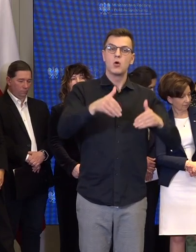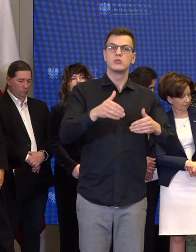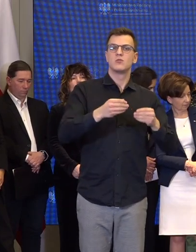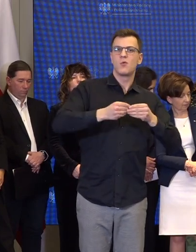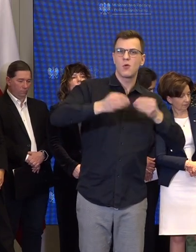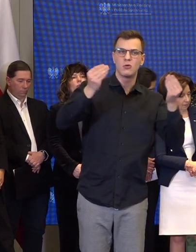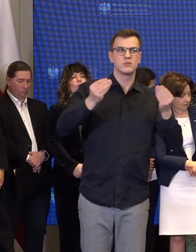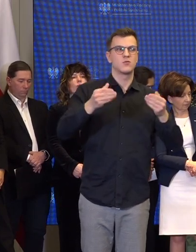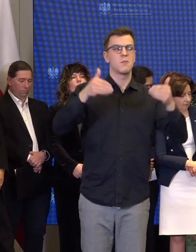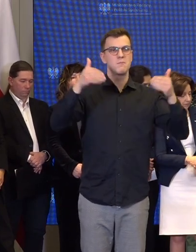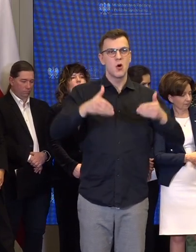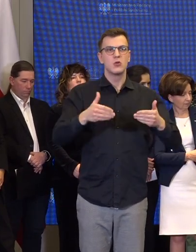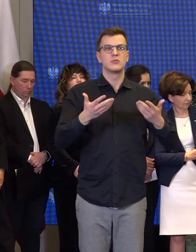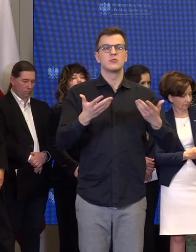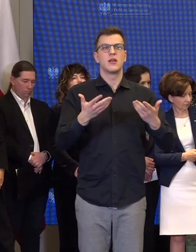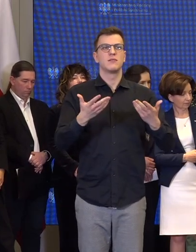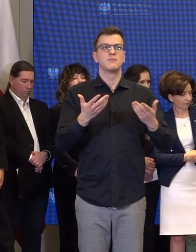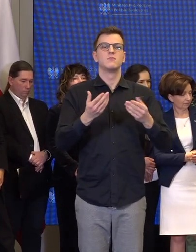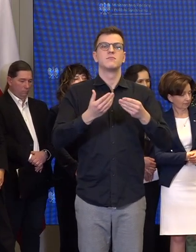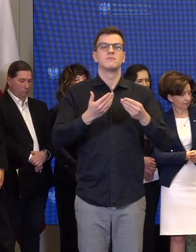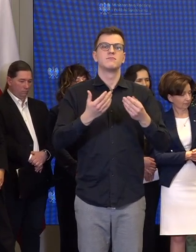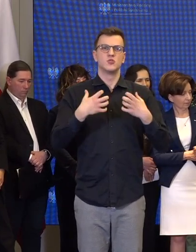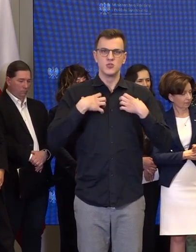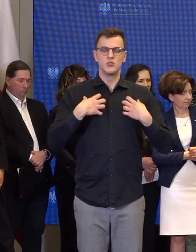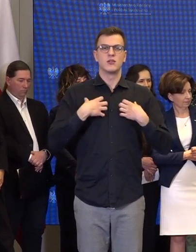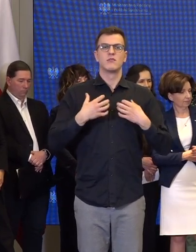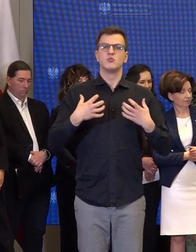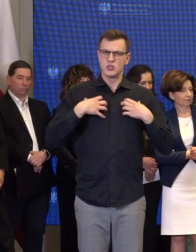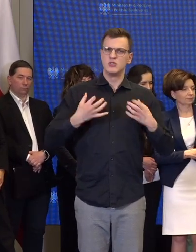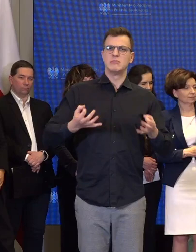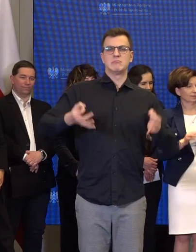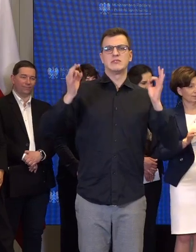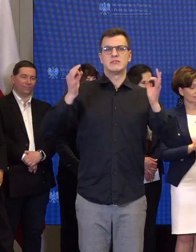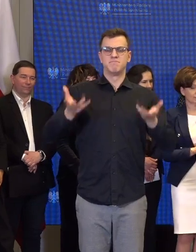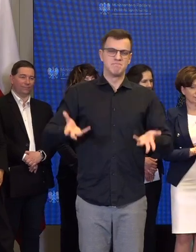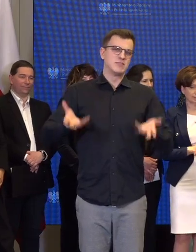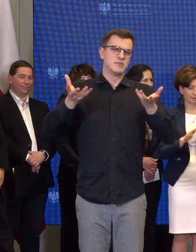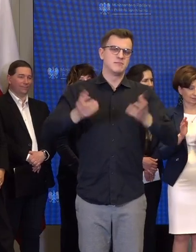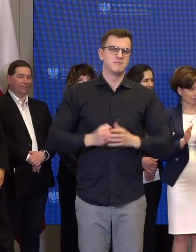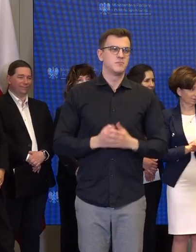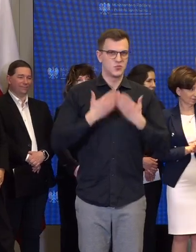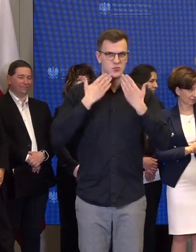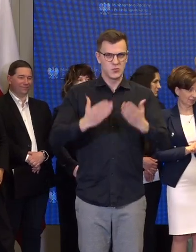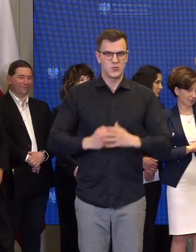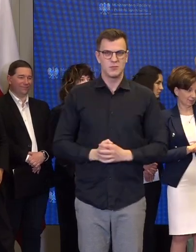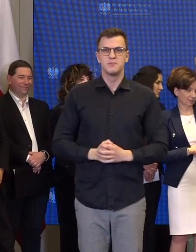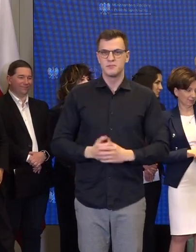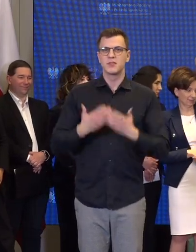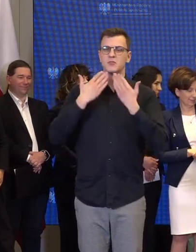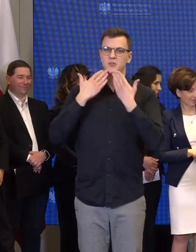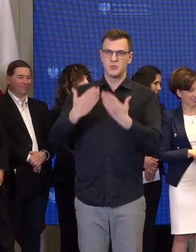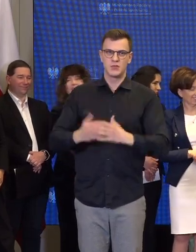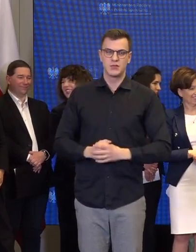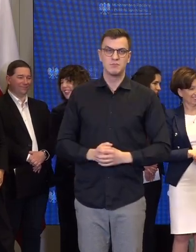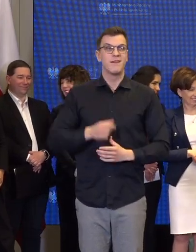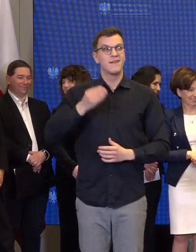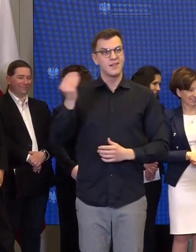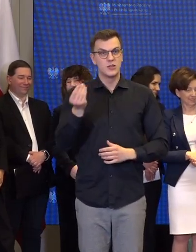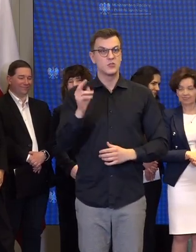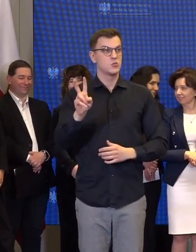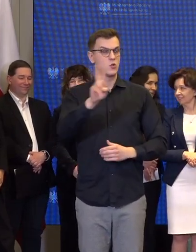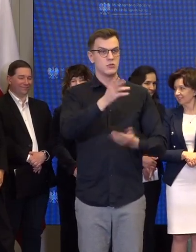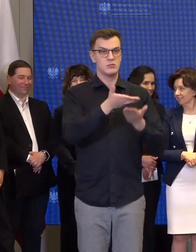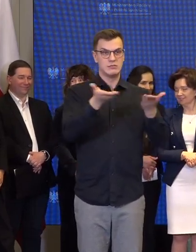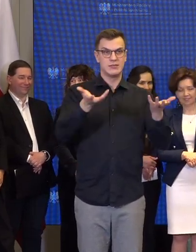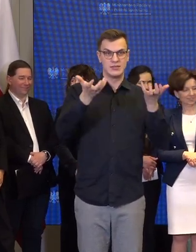na godne życie. Dziękuję bardzo. Dziękuję bardzo. Czy jeszcze